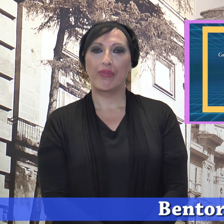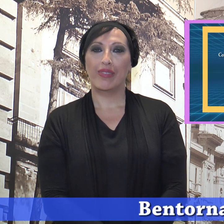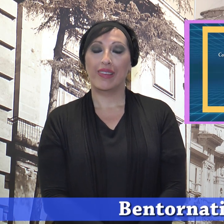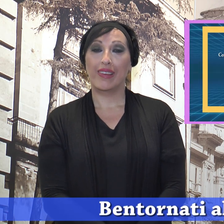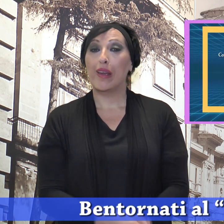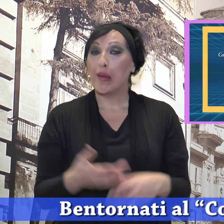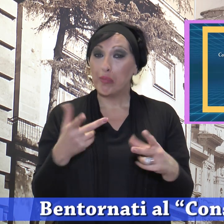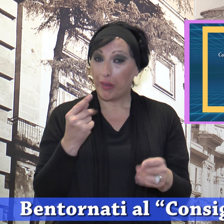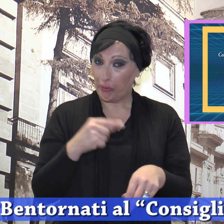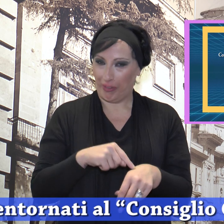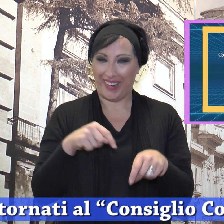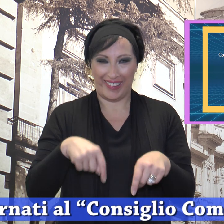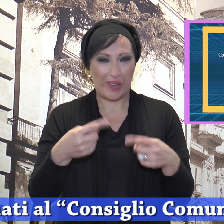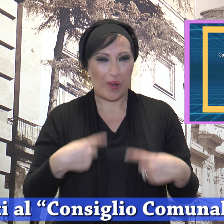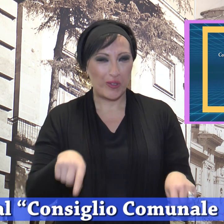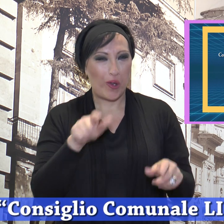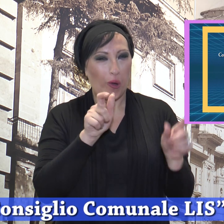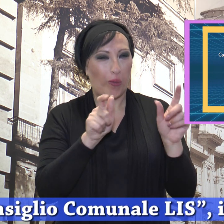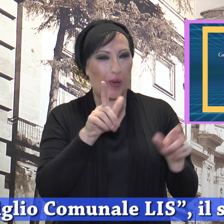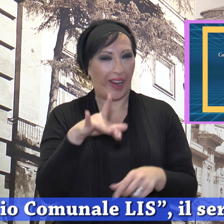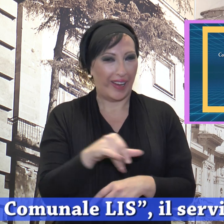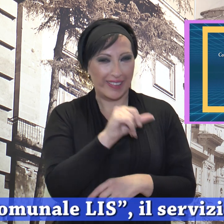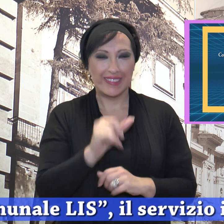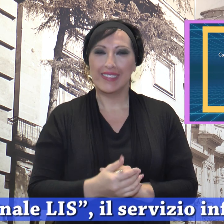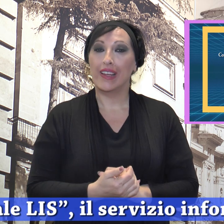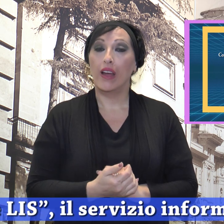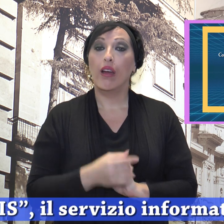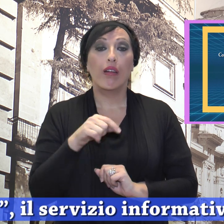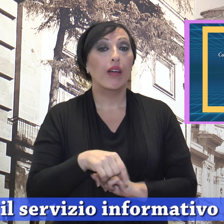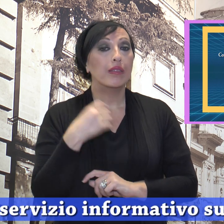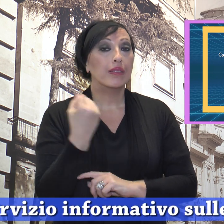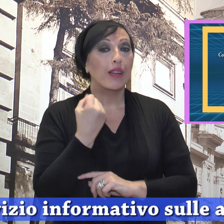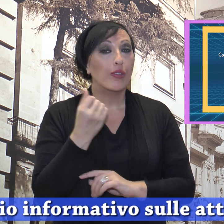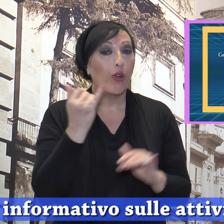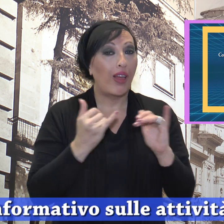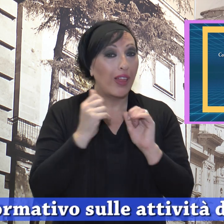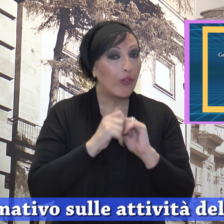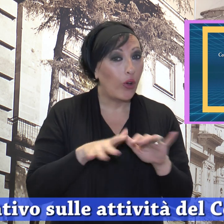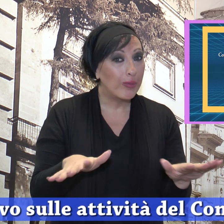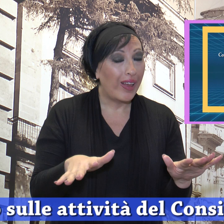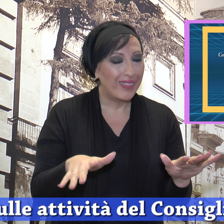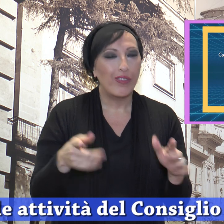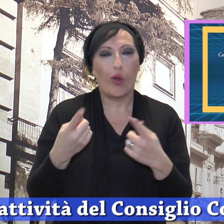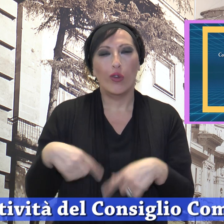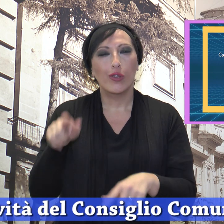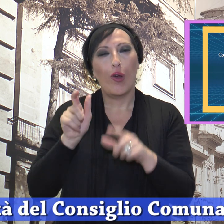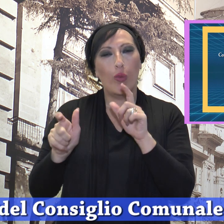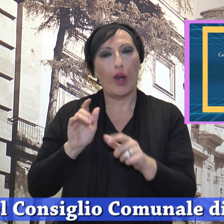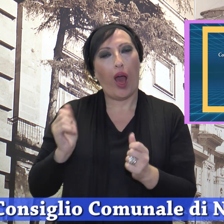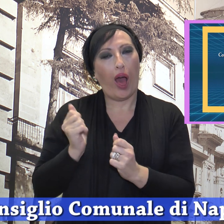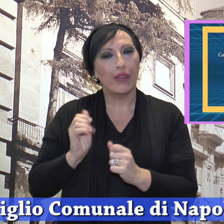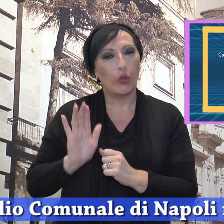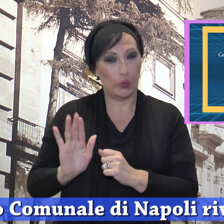Bentornati al Consiglio Comunale LIS, il servizio informativo sulle attività del Consiglio